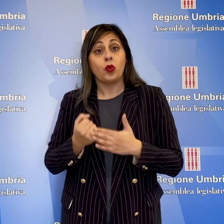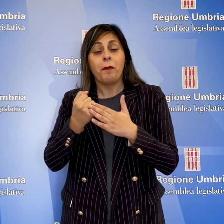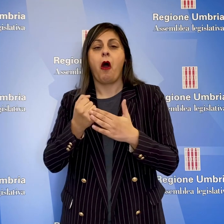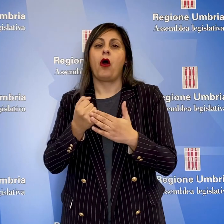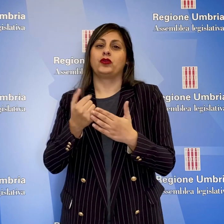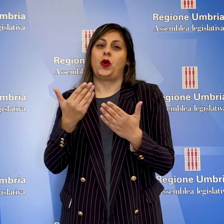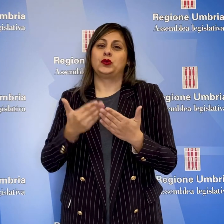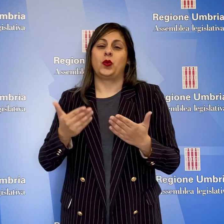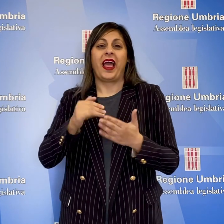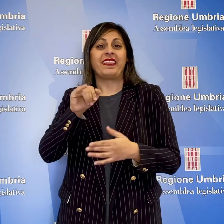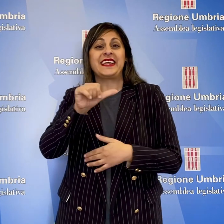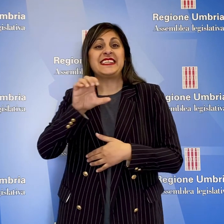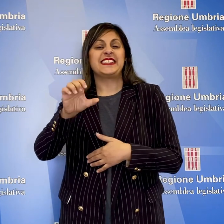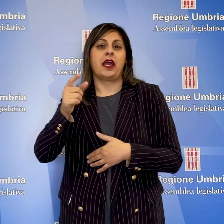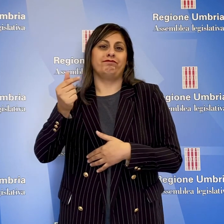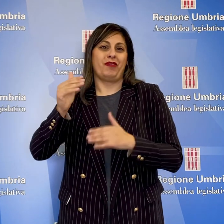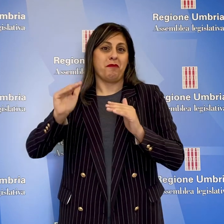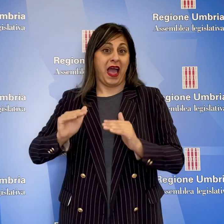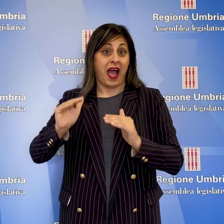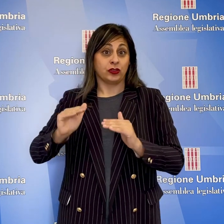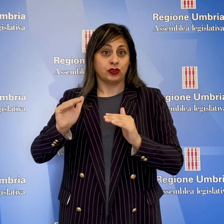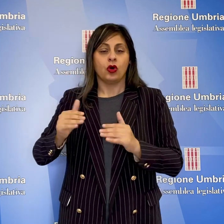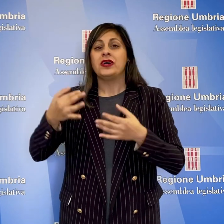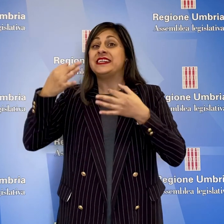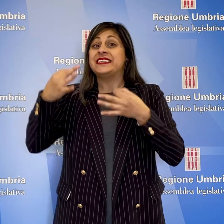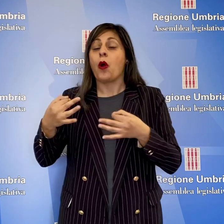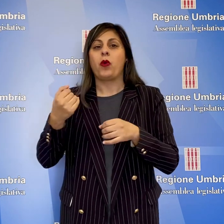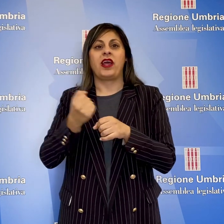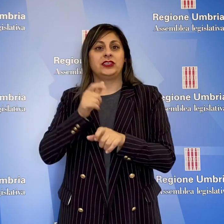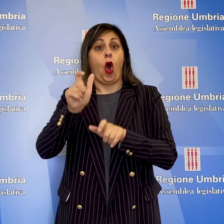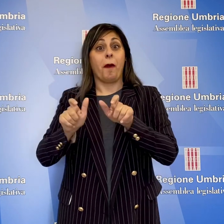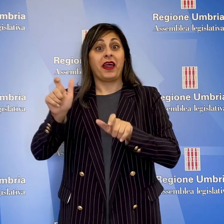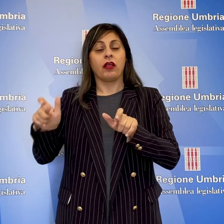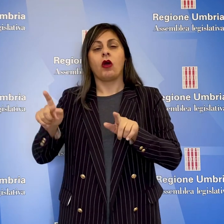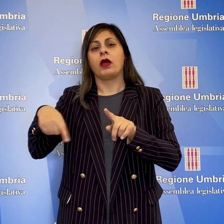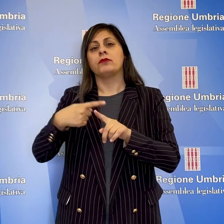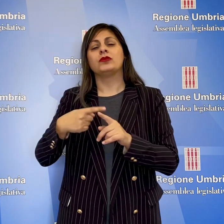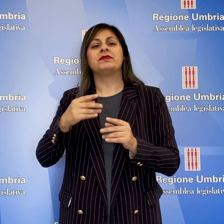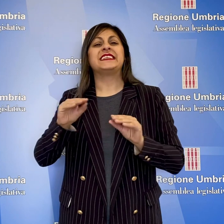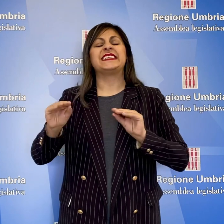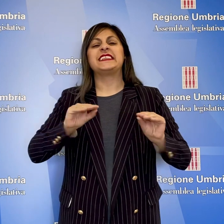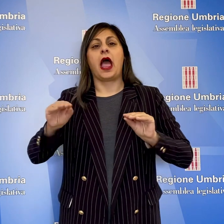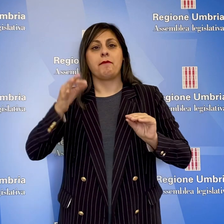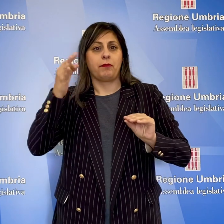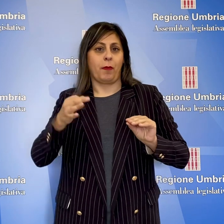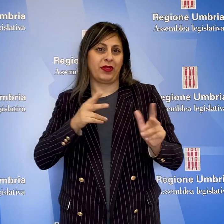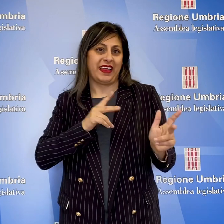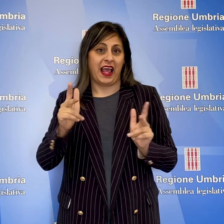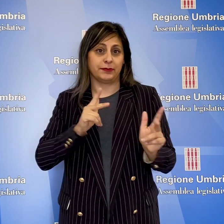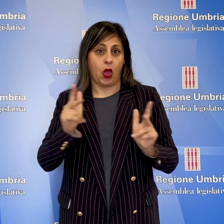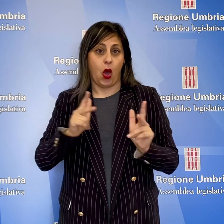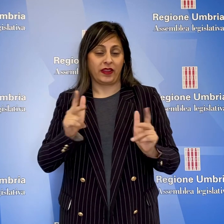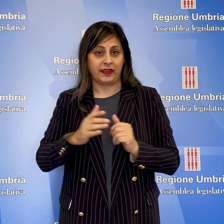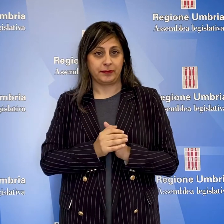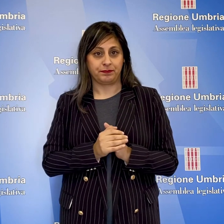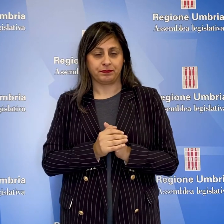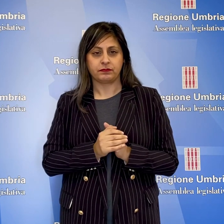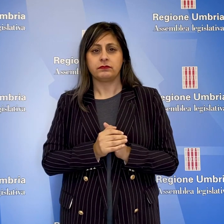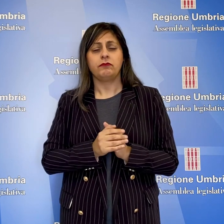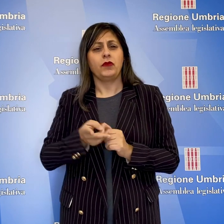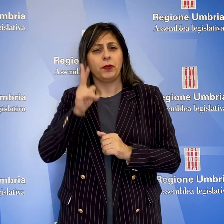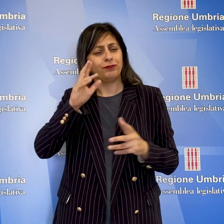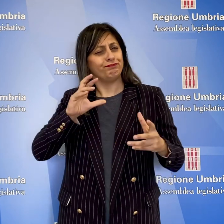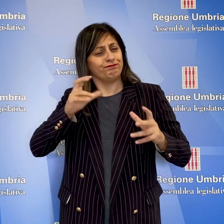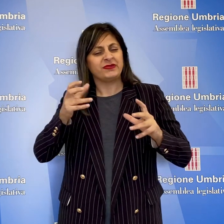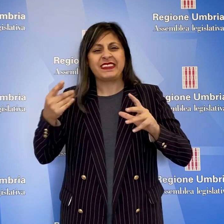sostegno agli studenti con ISEE basso, la sicurezza degli operatori e il sistema dei trasporti. Particolarmente